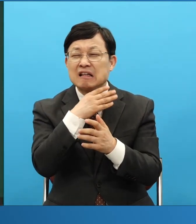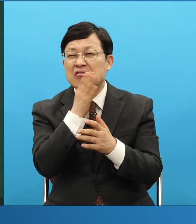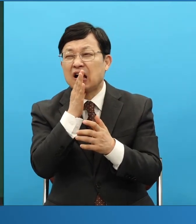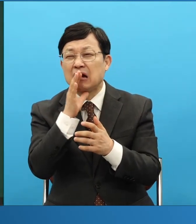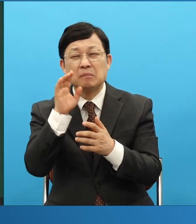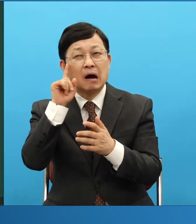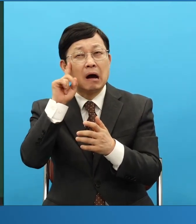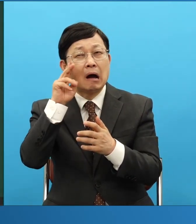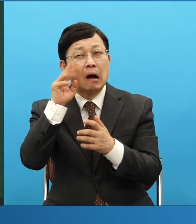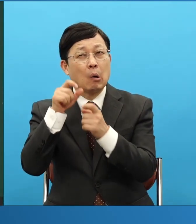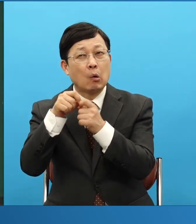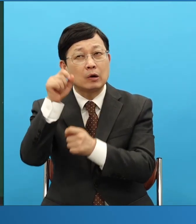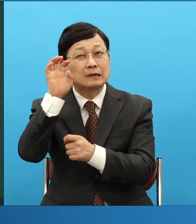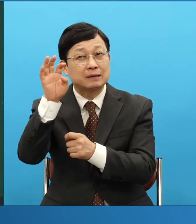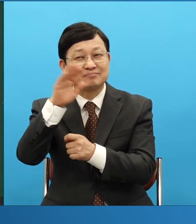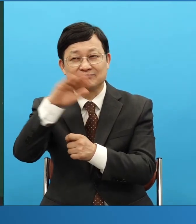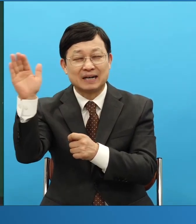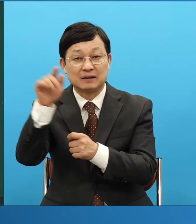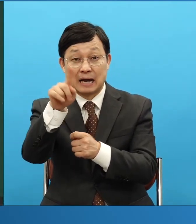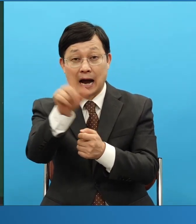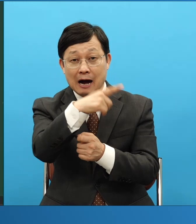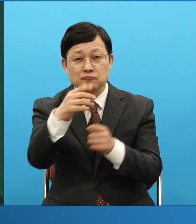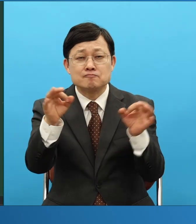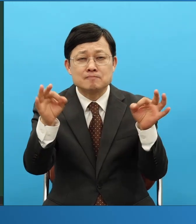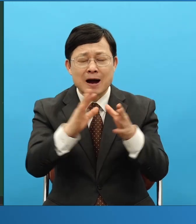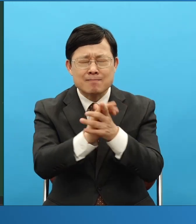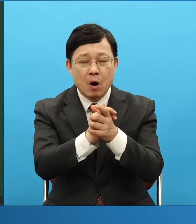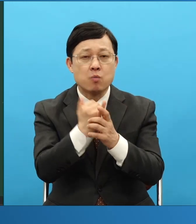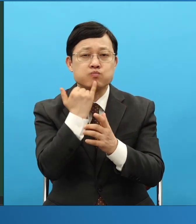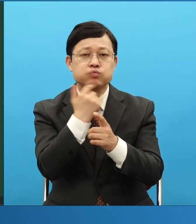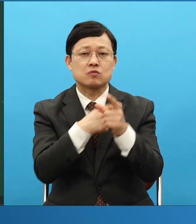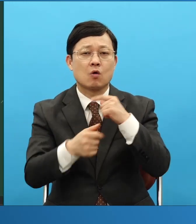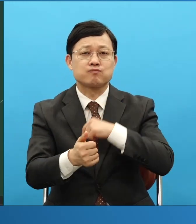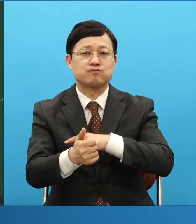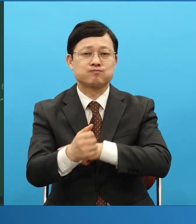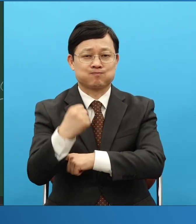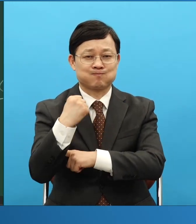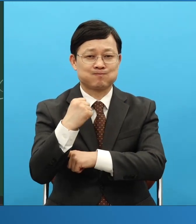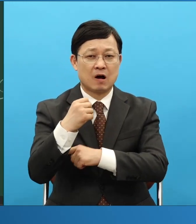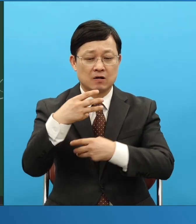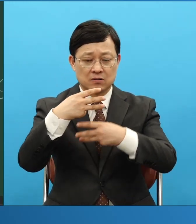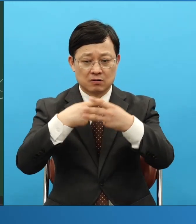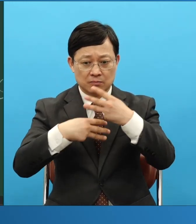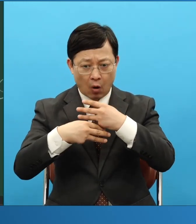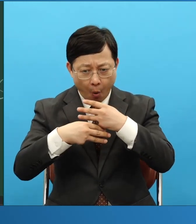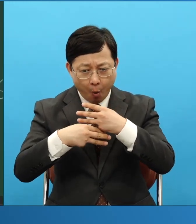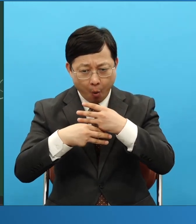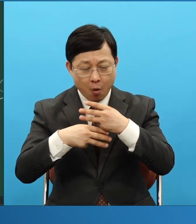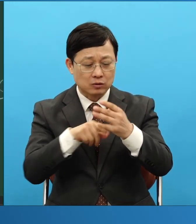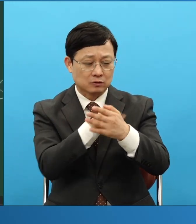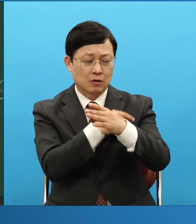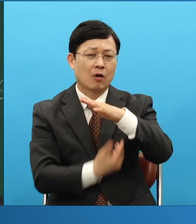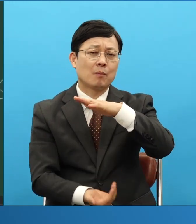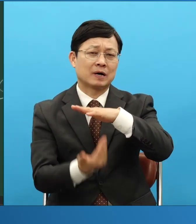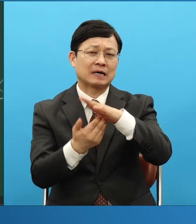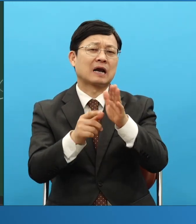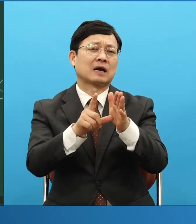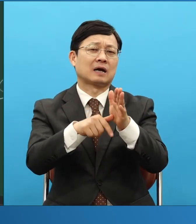램데의 특징입니다 그 유치원 아이들을 보면 유아들은 막